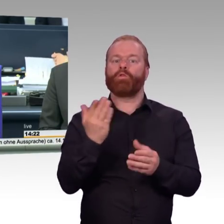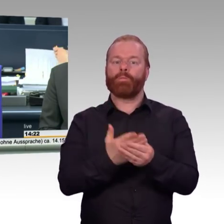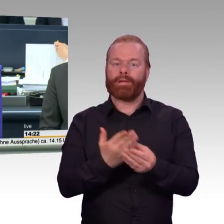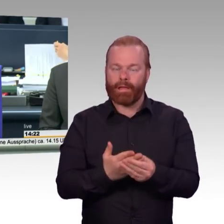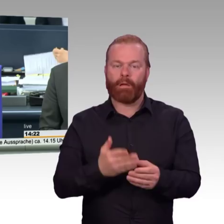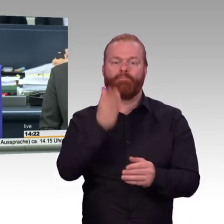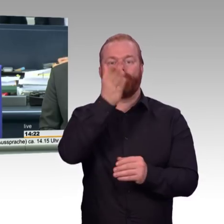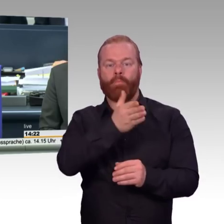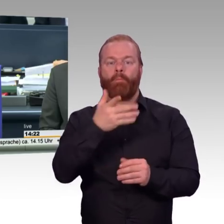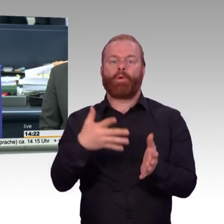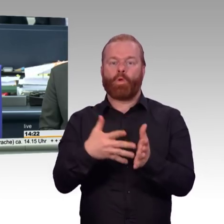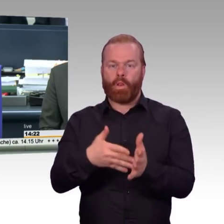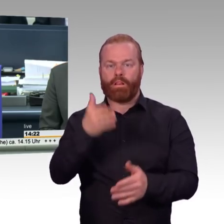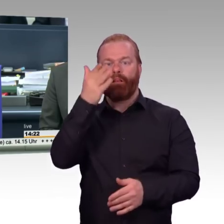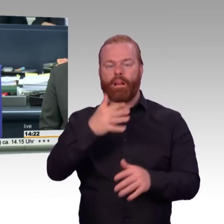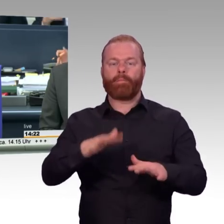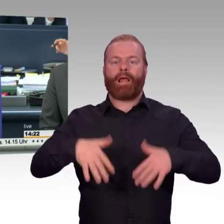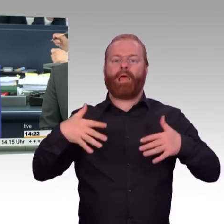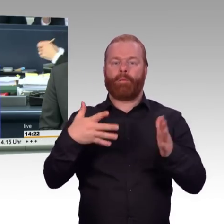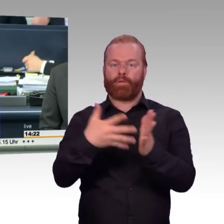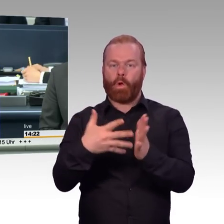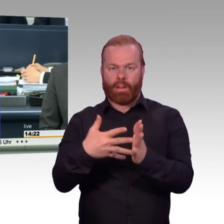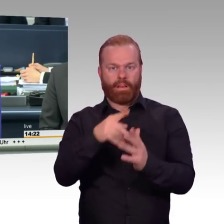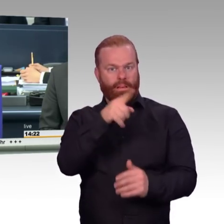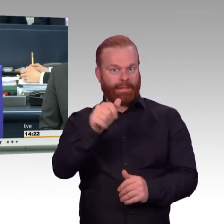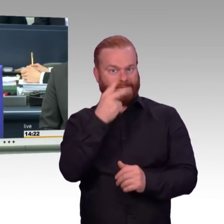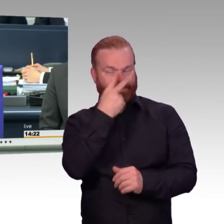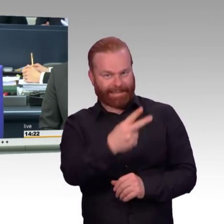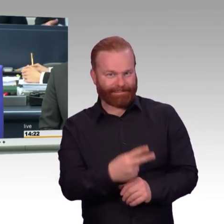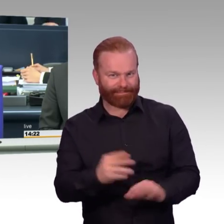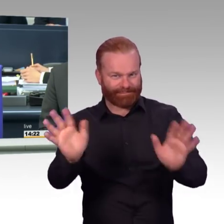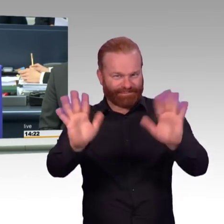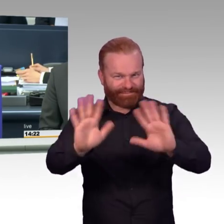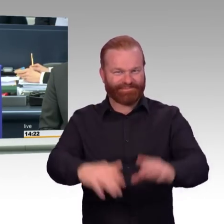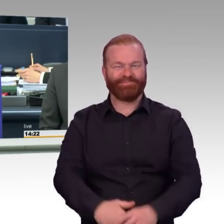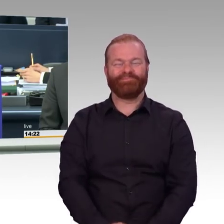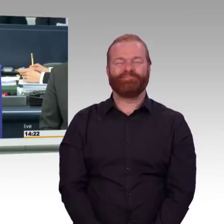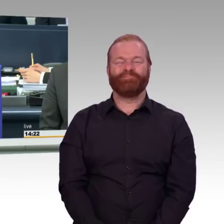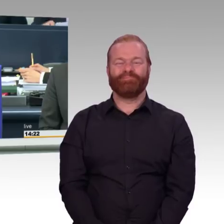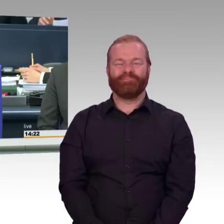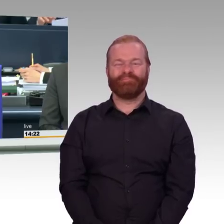That's what we're ready. Nachden 5 Adding